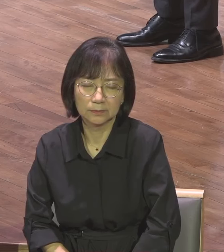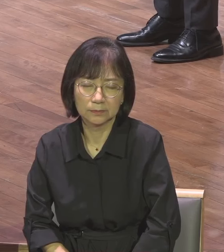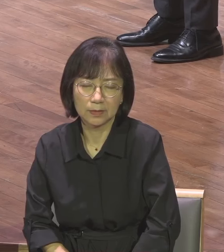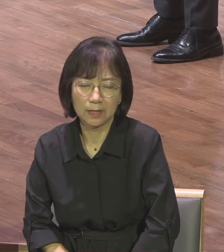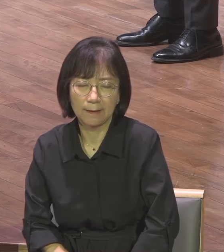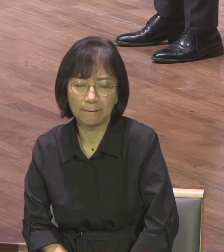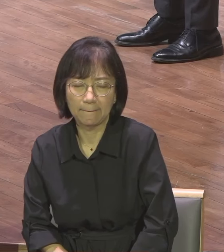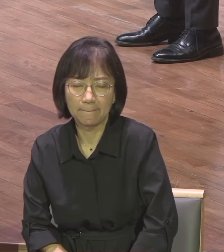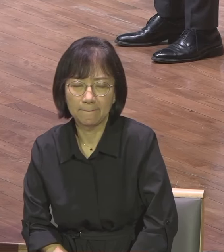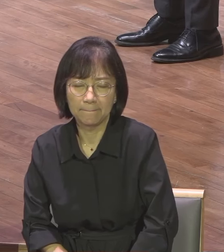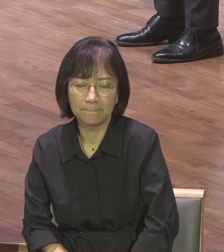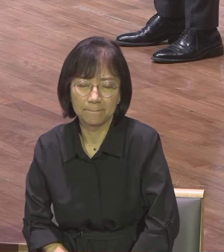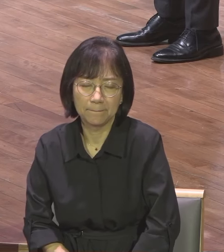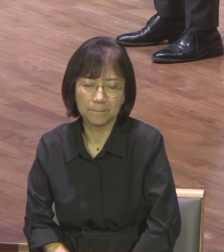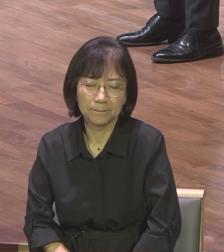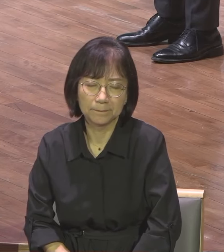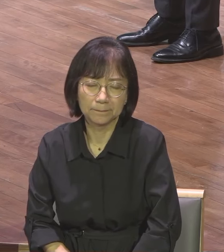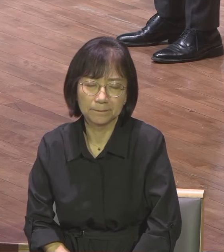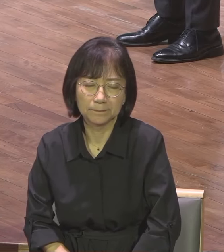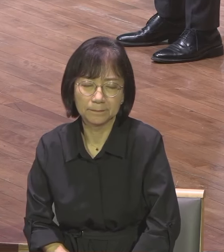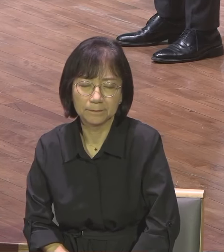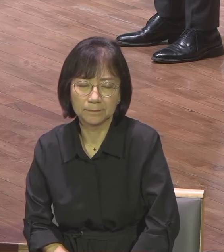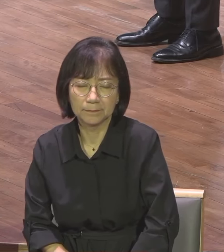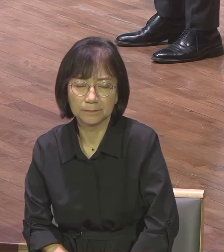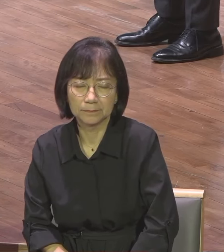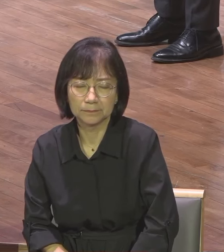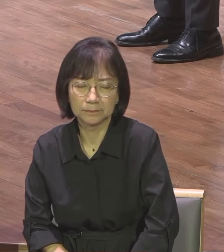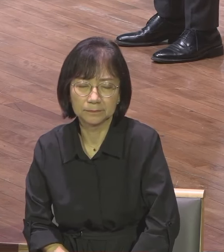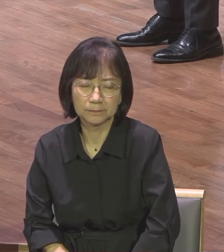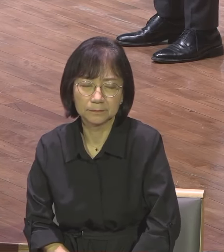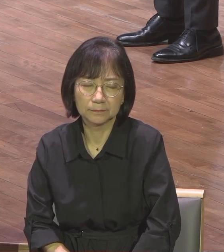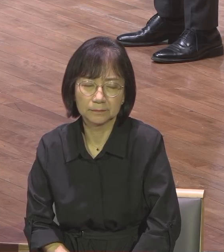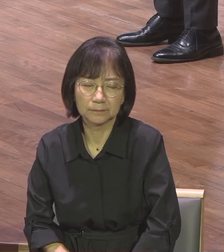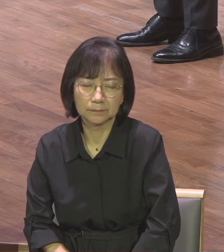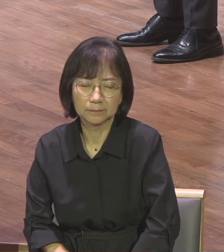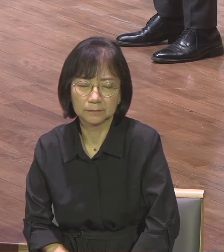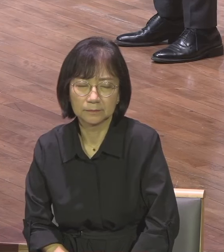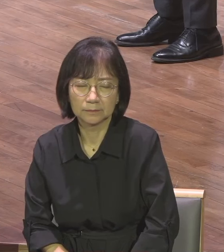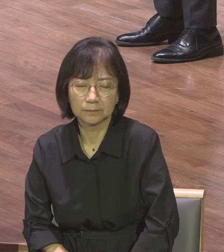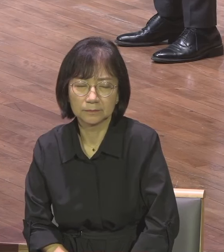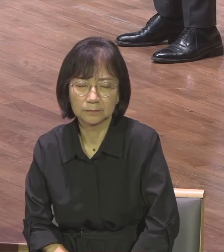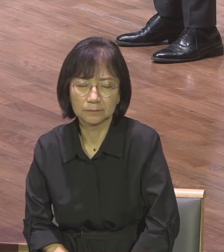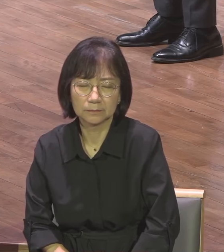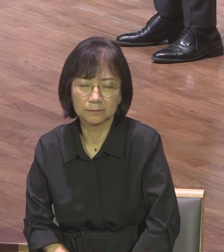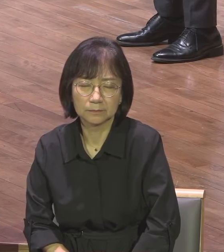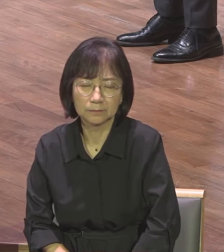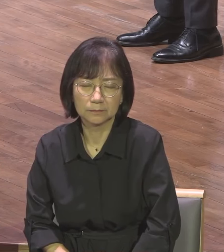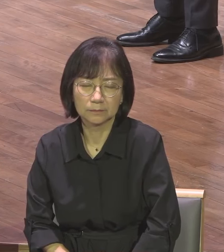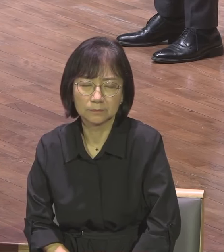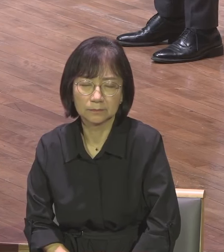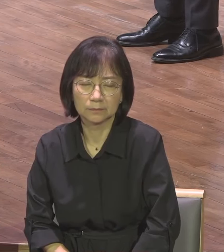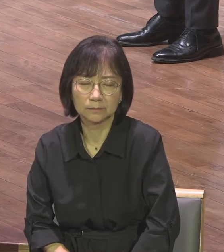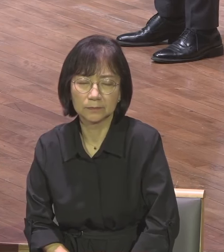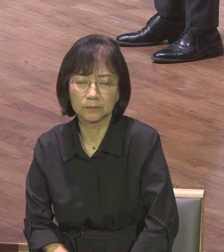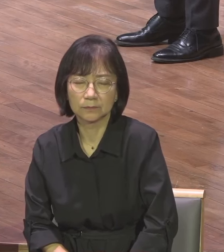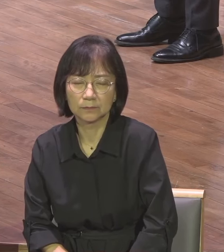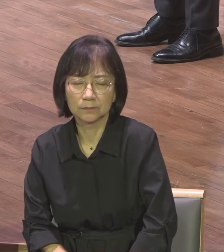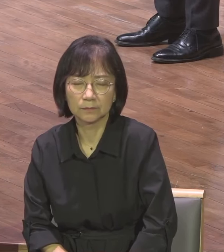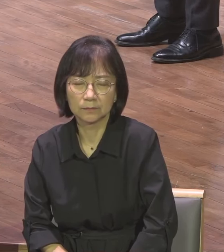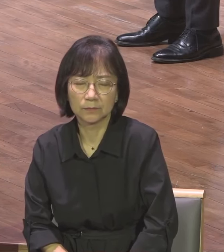일어나기를 원하오니 우리 하나님의 문을 알아주시옵소서 우리 하나님의 은혜를 베풀어 줘서 이제 전도하게 하여 주옵소서 그 나라보를 구하는 자되게 하여